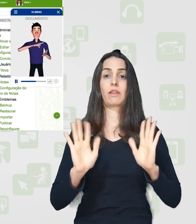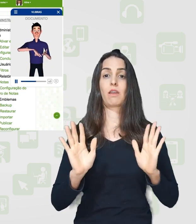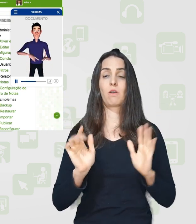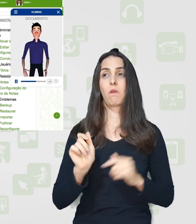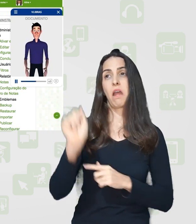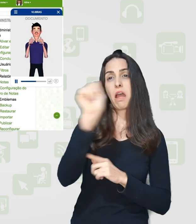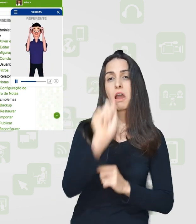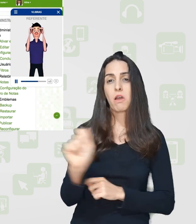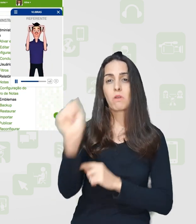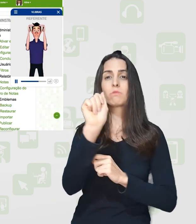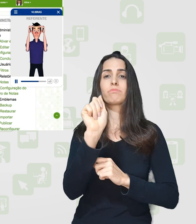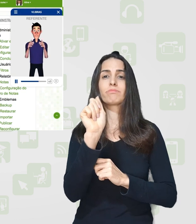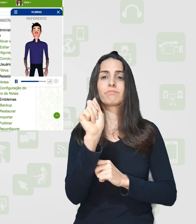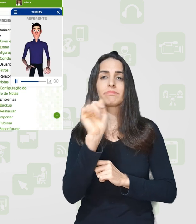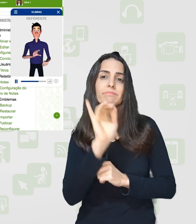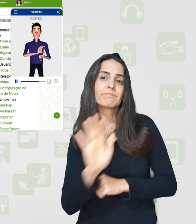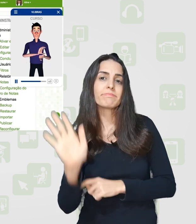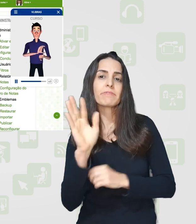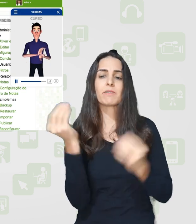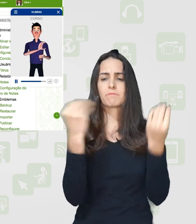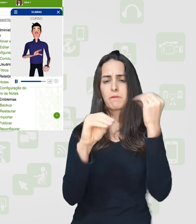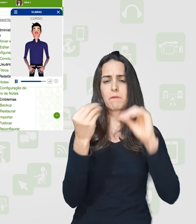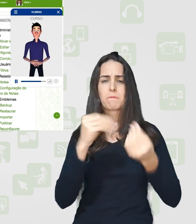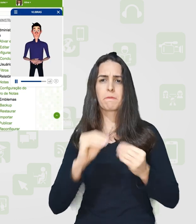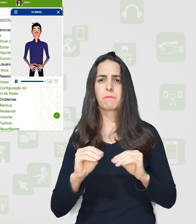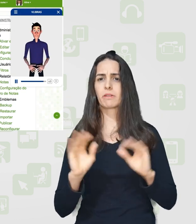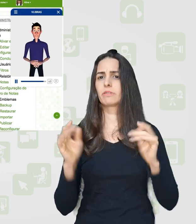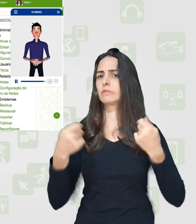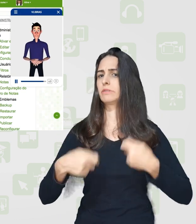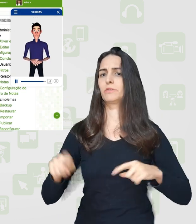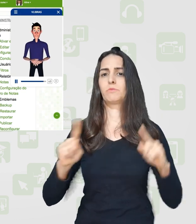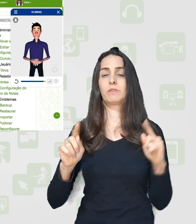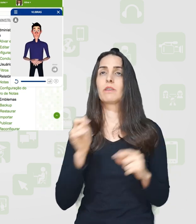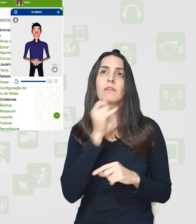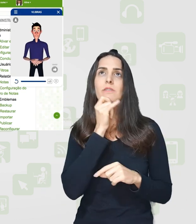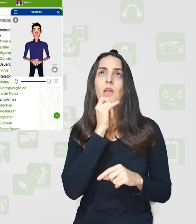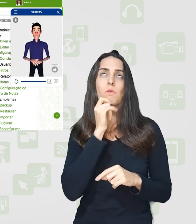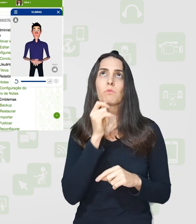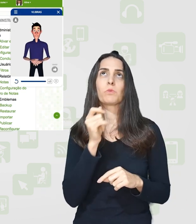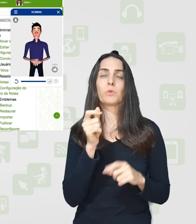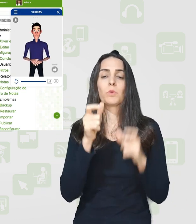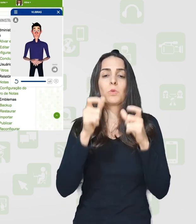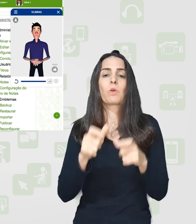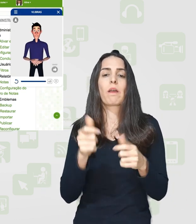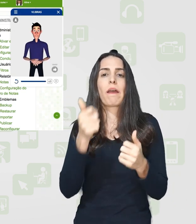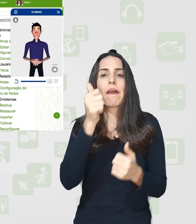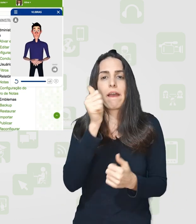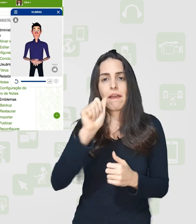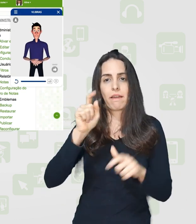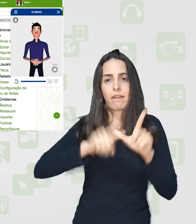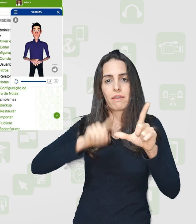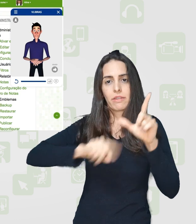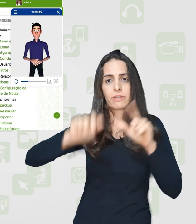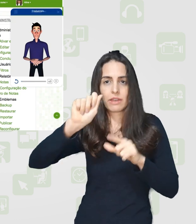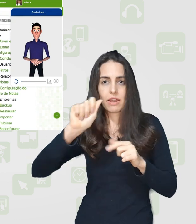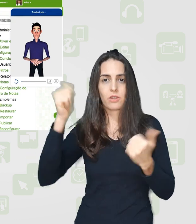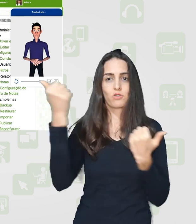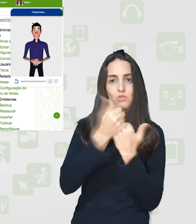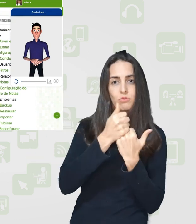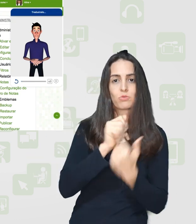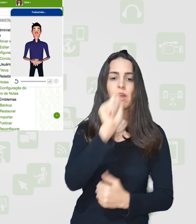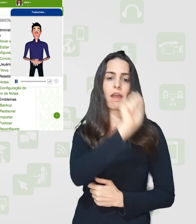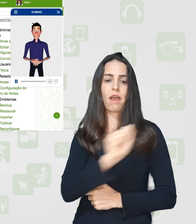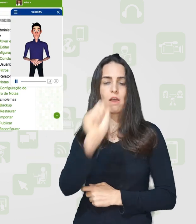emojis, sem o uso do arroba. Às vezes o professor professor costuma usar o arroba no lugar do A, ou